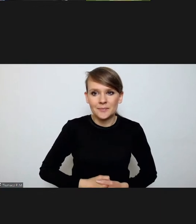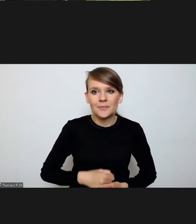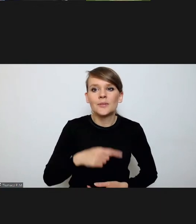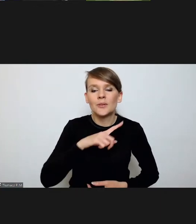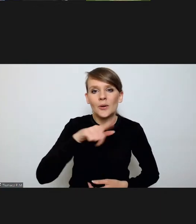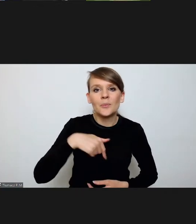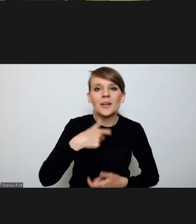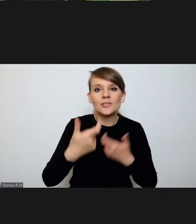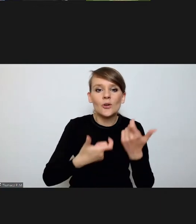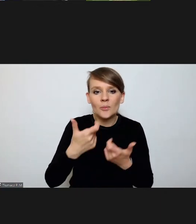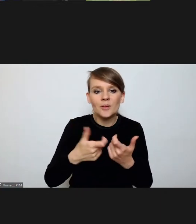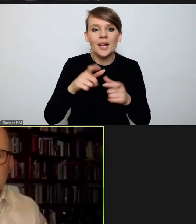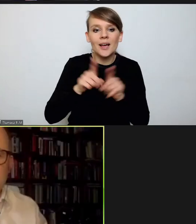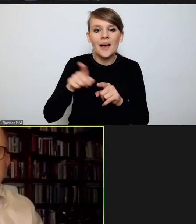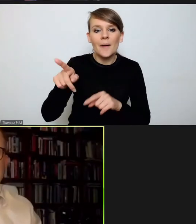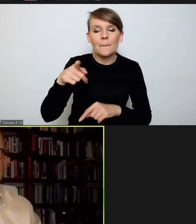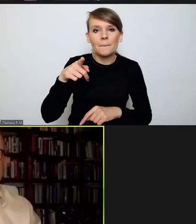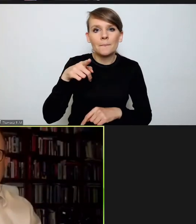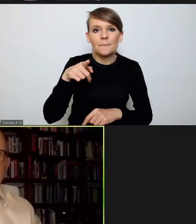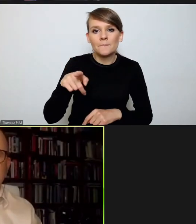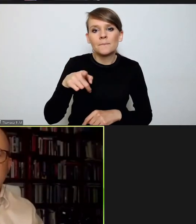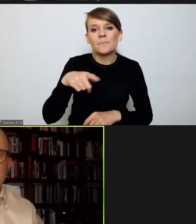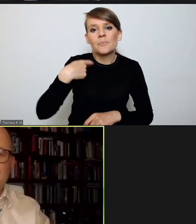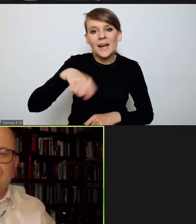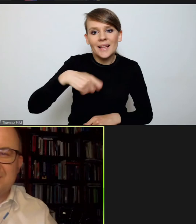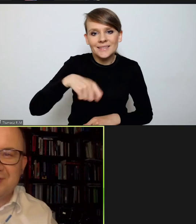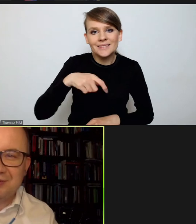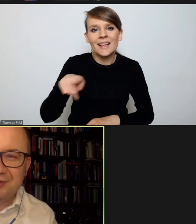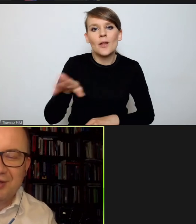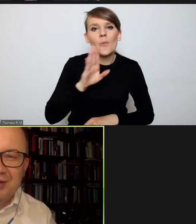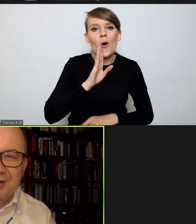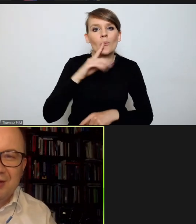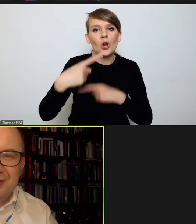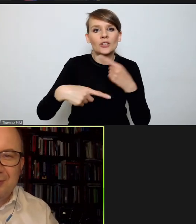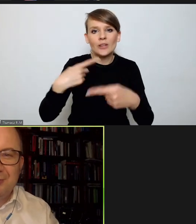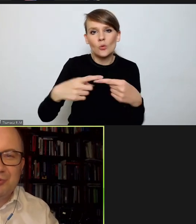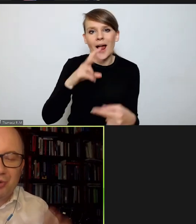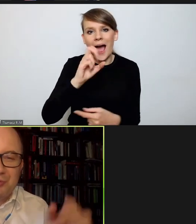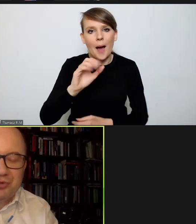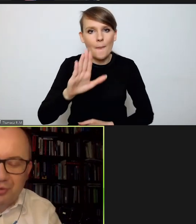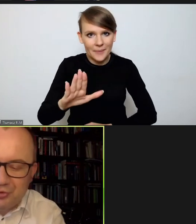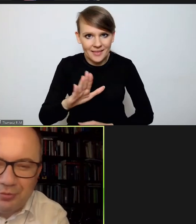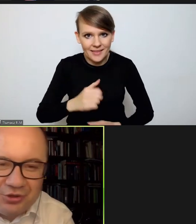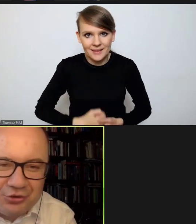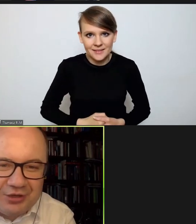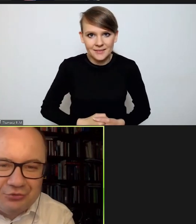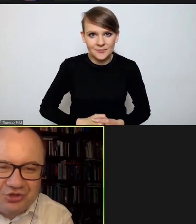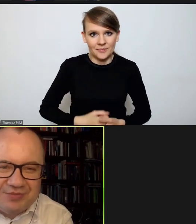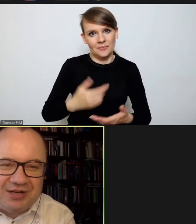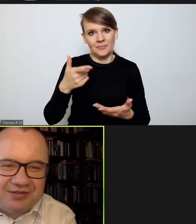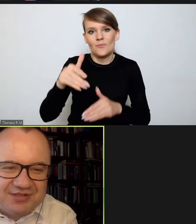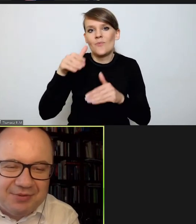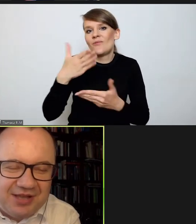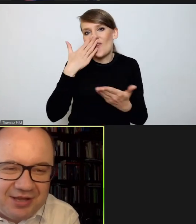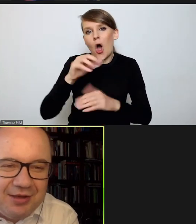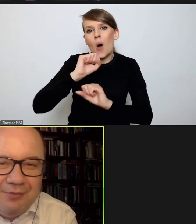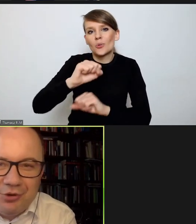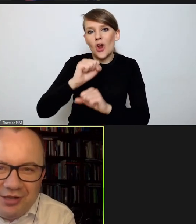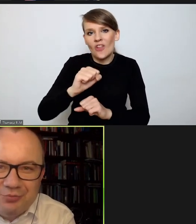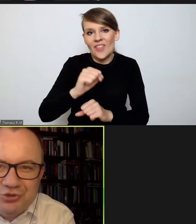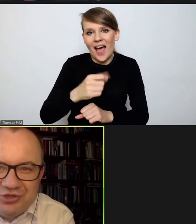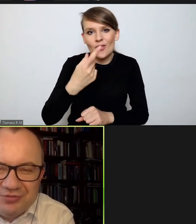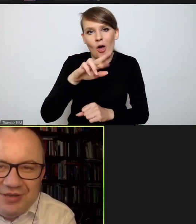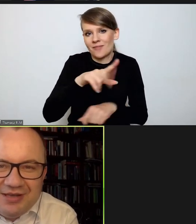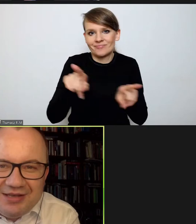pan prezydent Mański jakby przechodził kolejną procedurę rehabilitacyjną. Tak to jest na tych, czy obrony doktoratów, że się zbiera te wszystkie pytania po